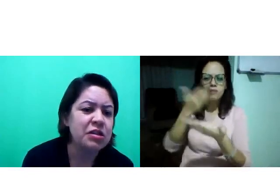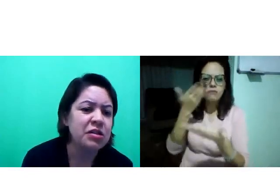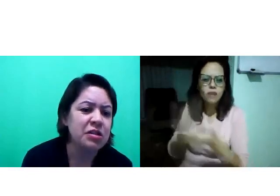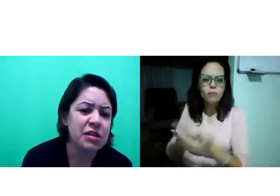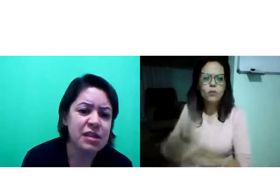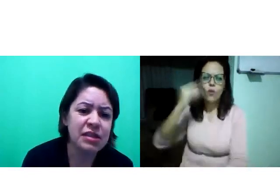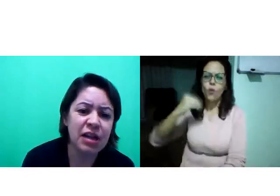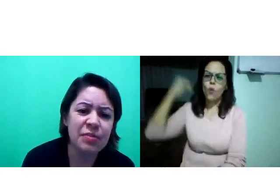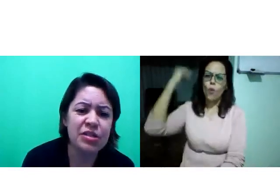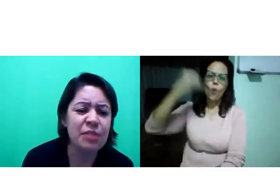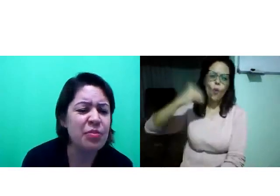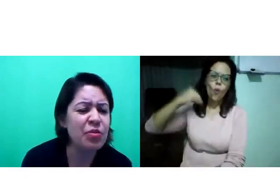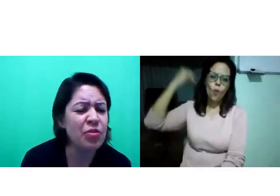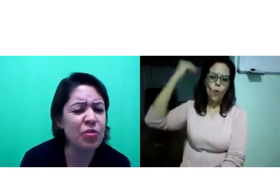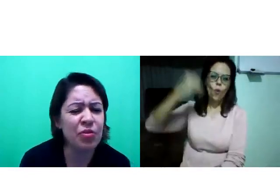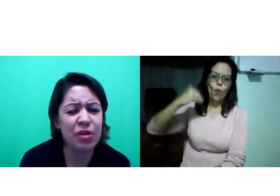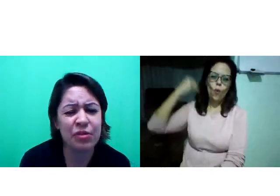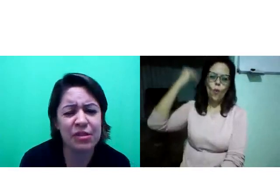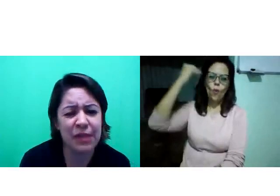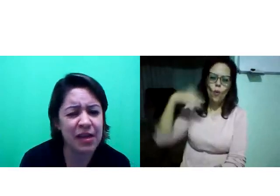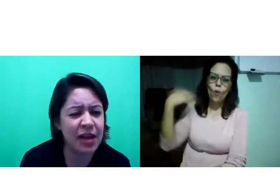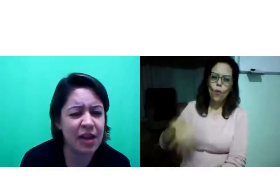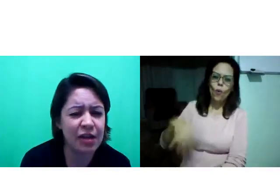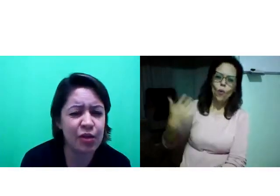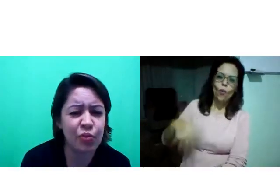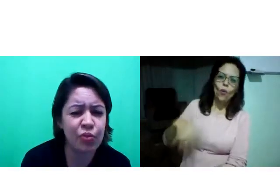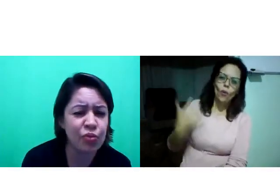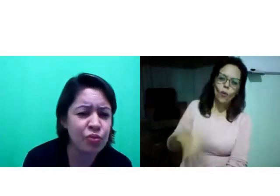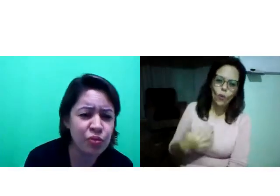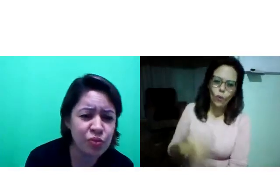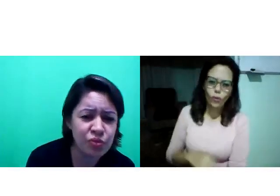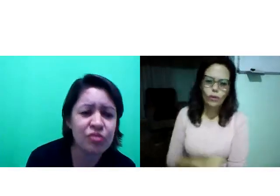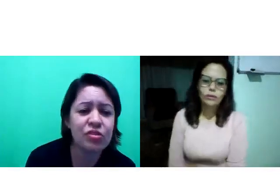Essa intérprete é muito experiente.